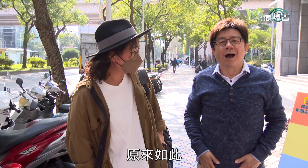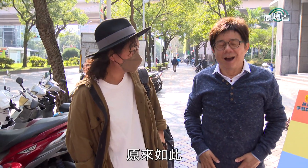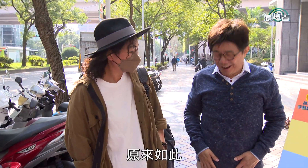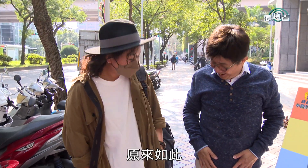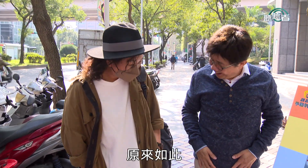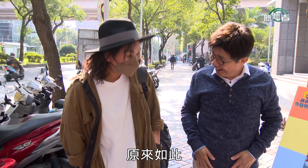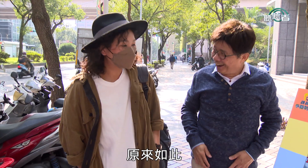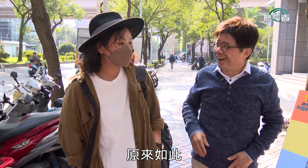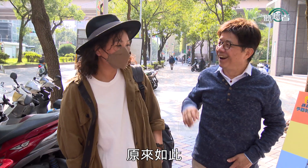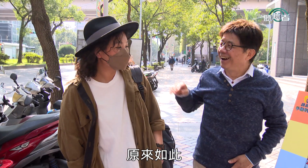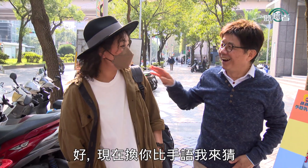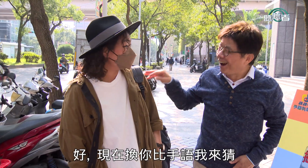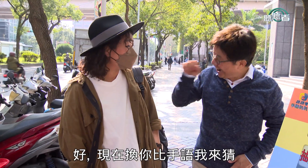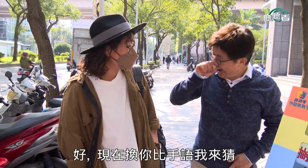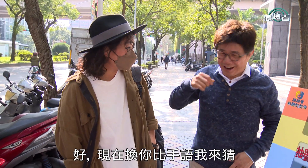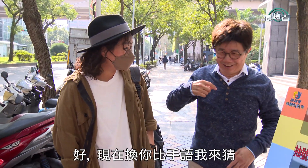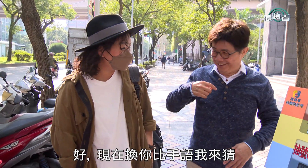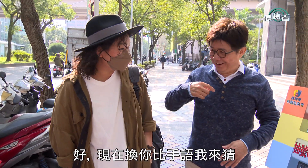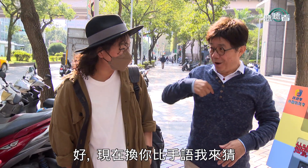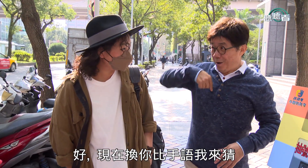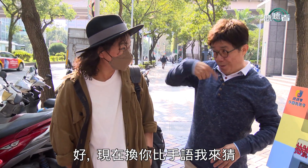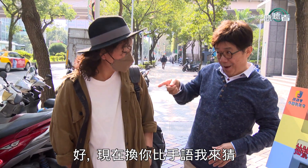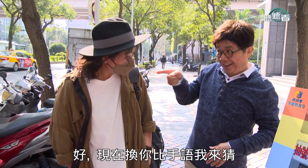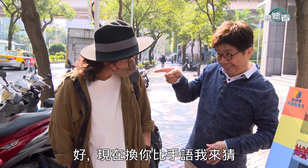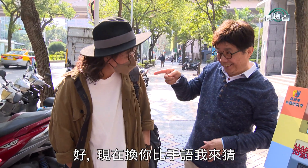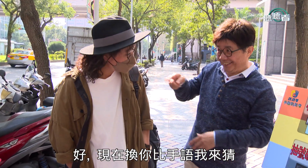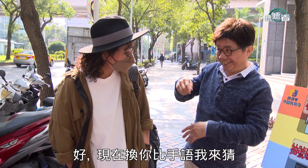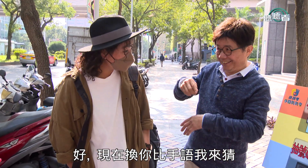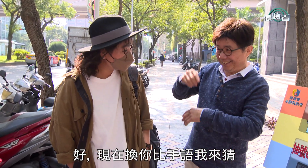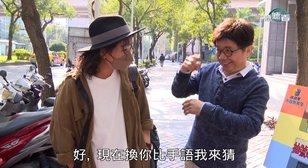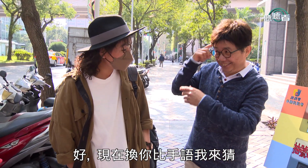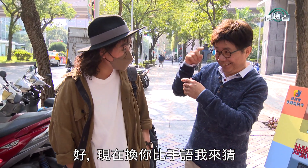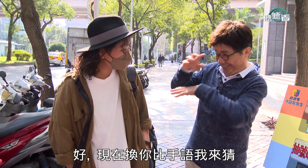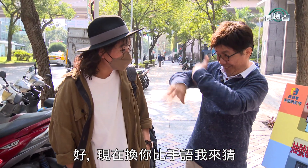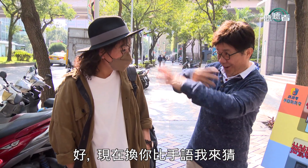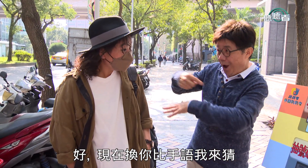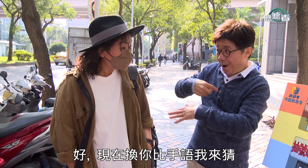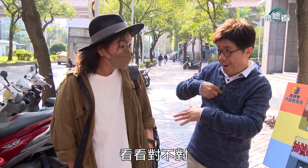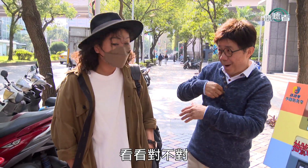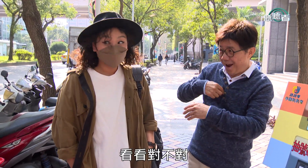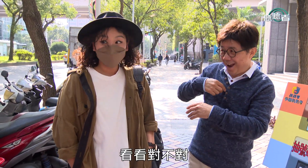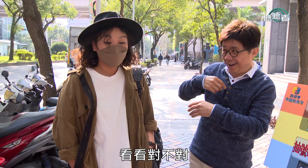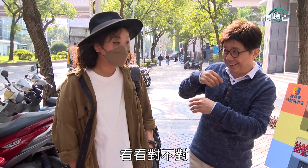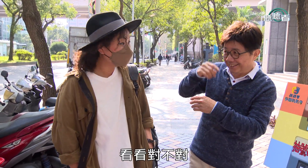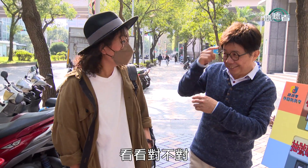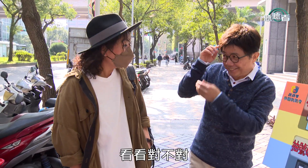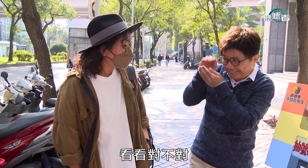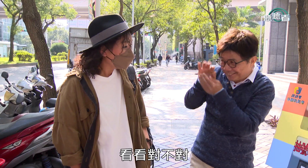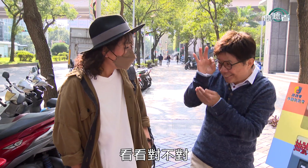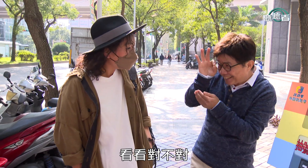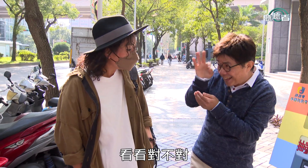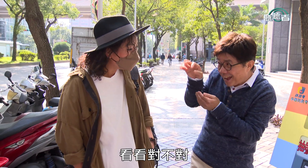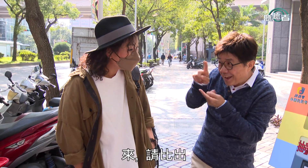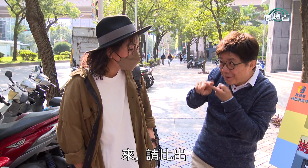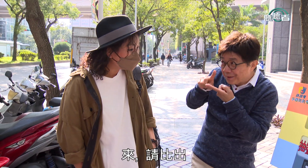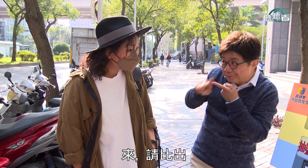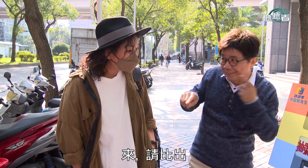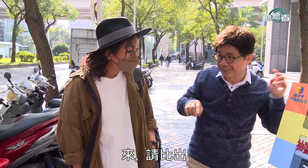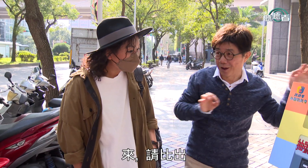原来如此好哎现在换你一手语我来猜看看对不对啊好来请比